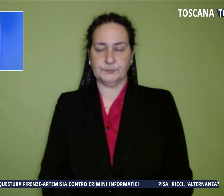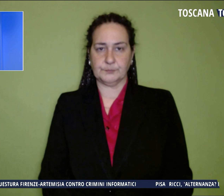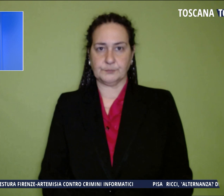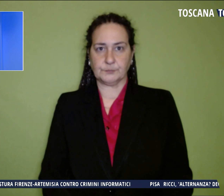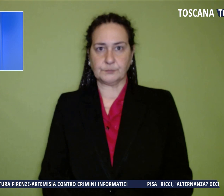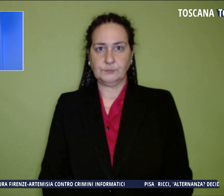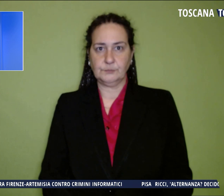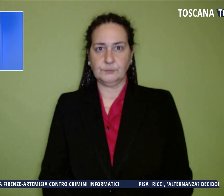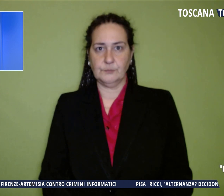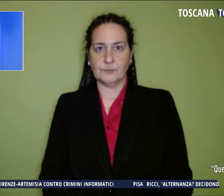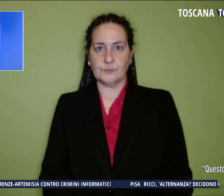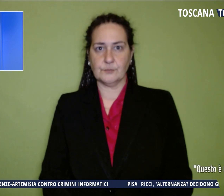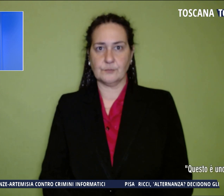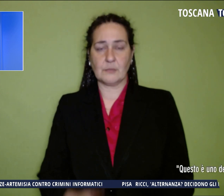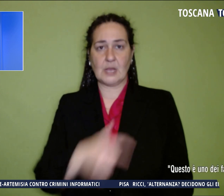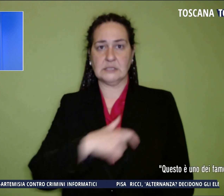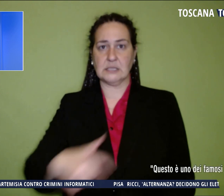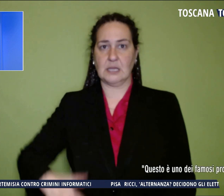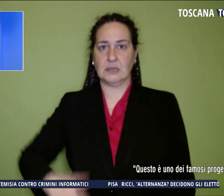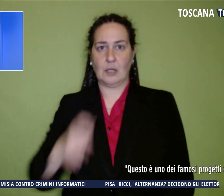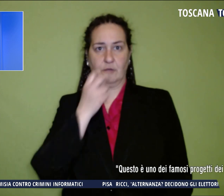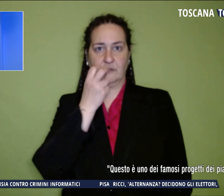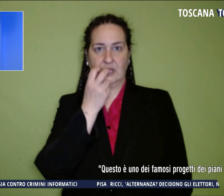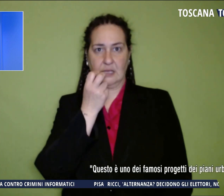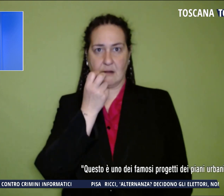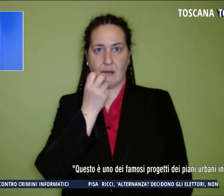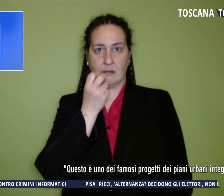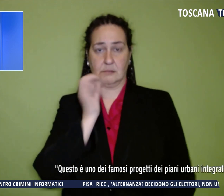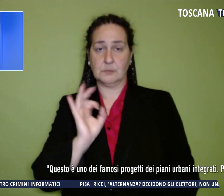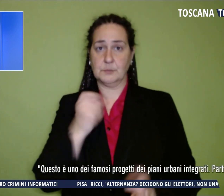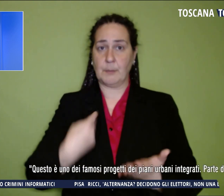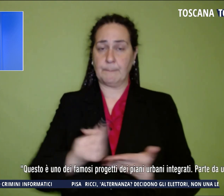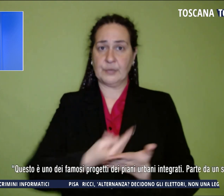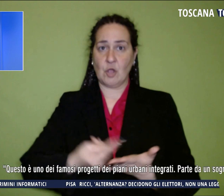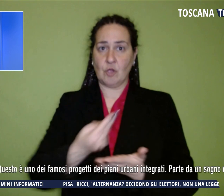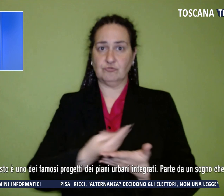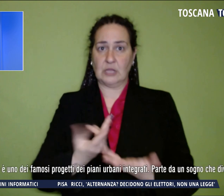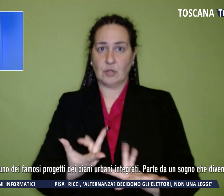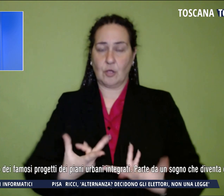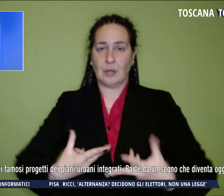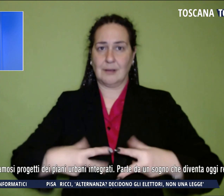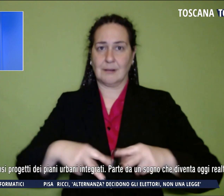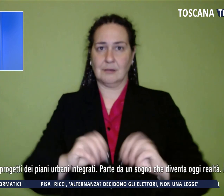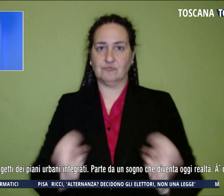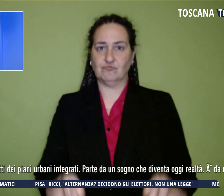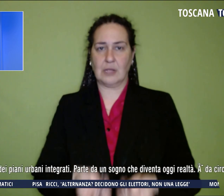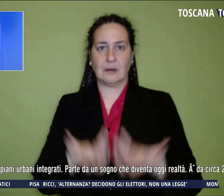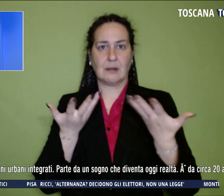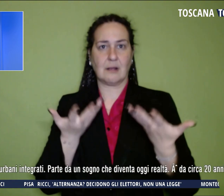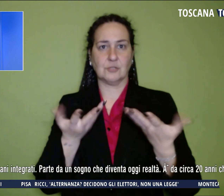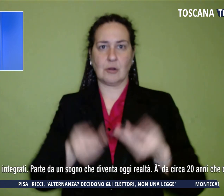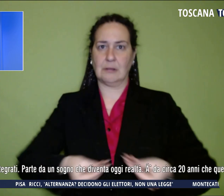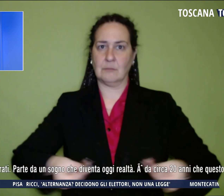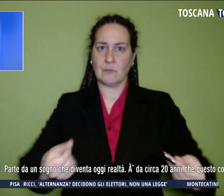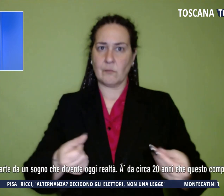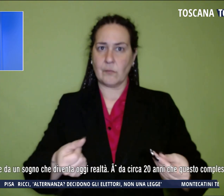Il sindaco di Firenze a proposito del progetto di rigenerazione territoriale della tenuta di Mondeggi